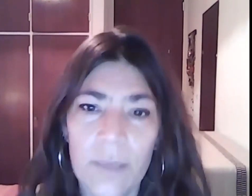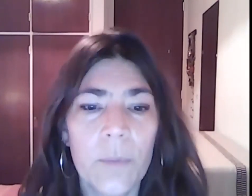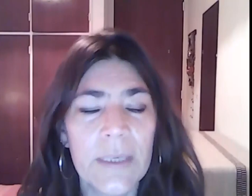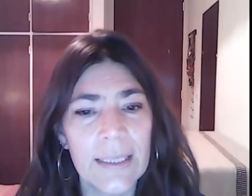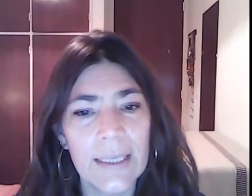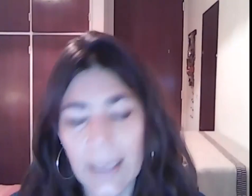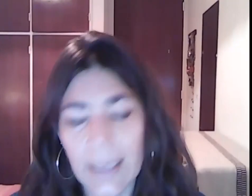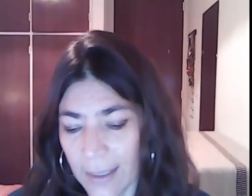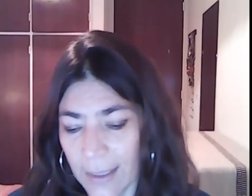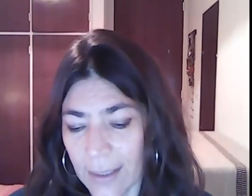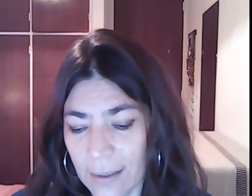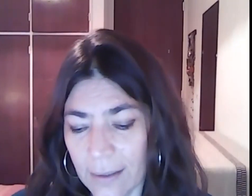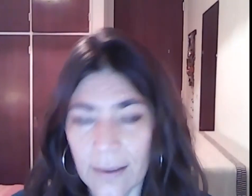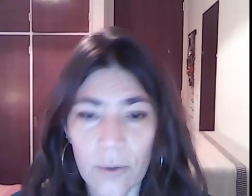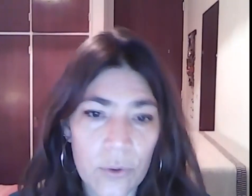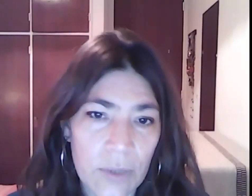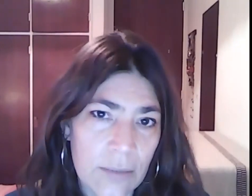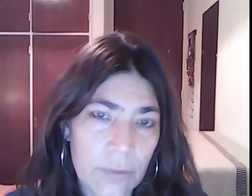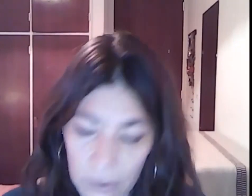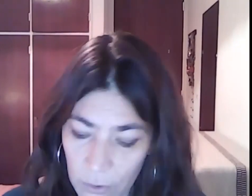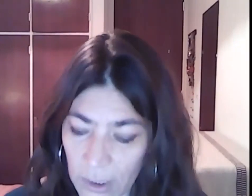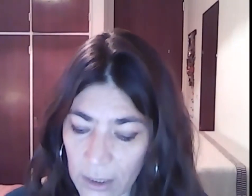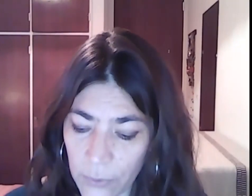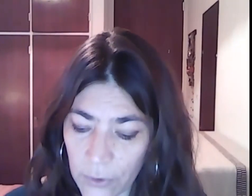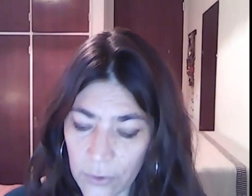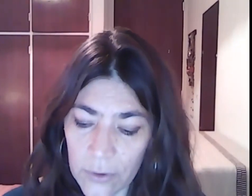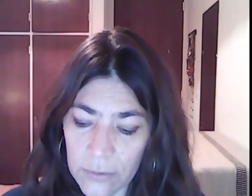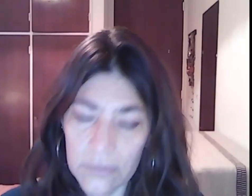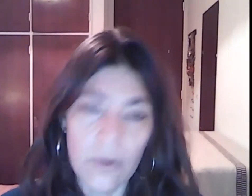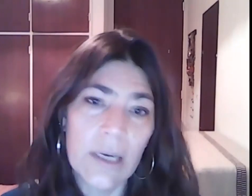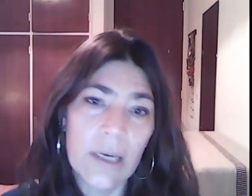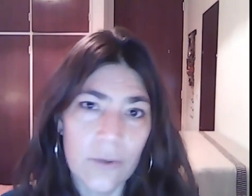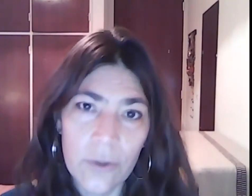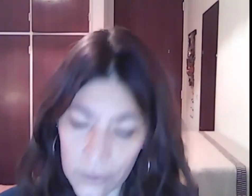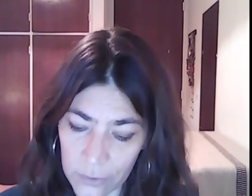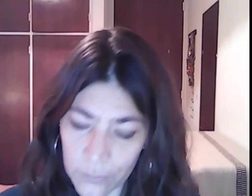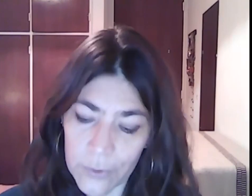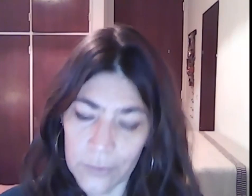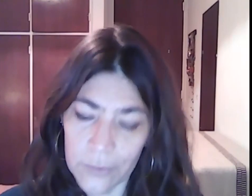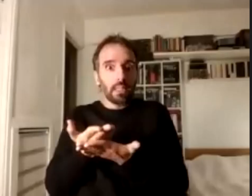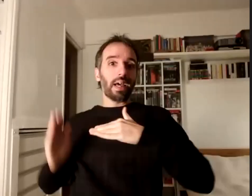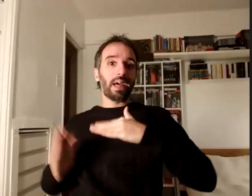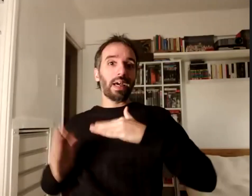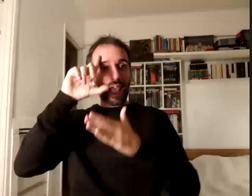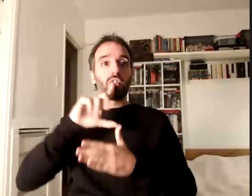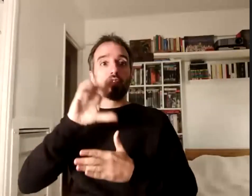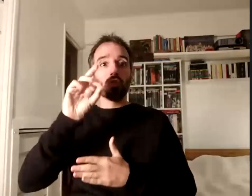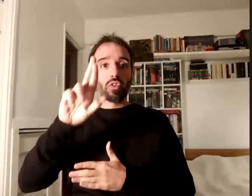parte de él. Está justo en este momento en una reunión con el rector, con cuestiones de expedientes